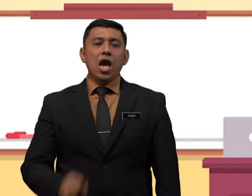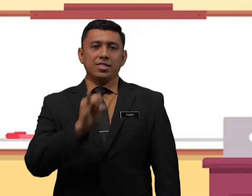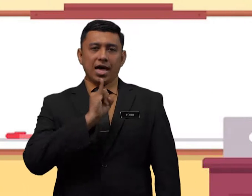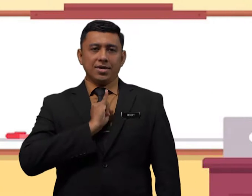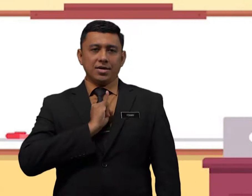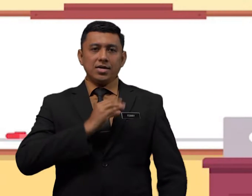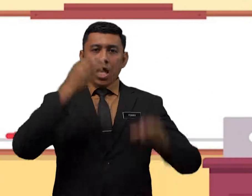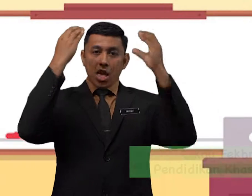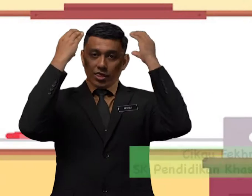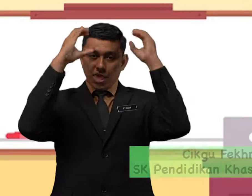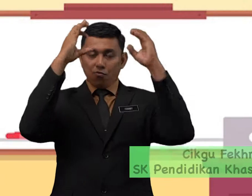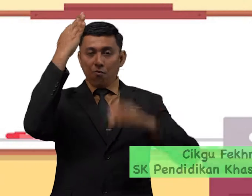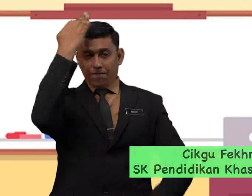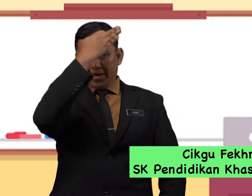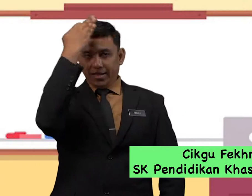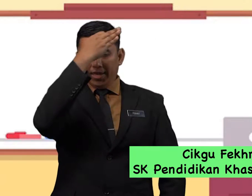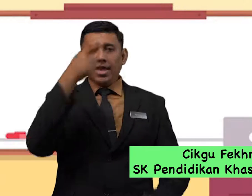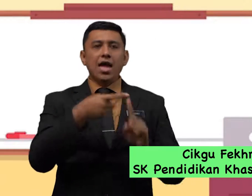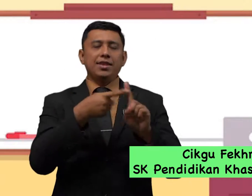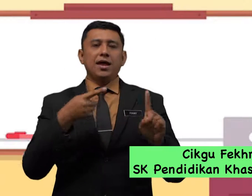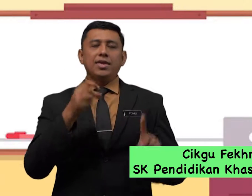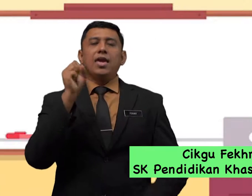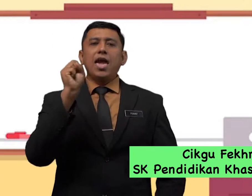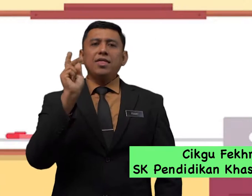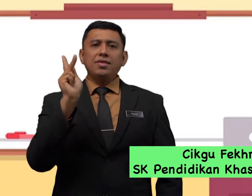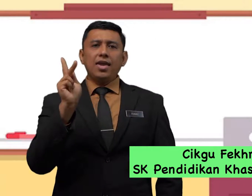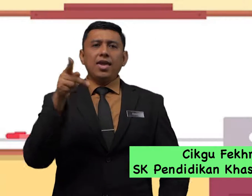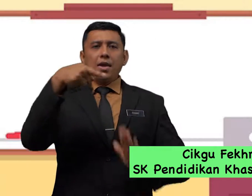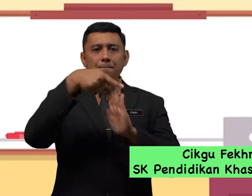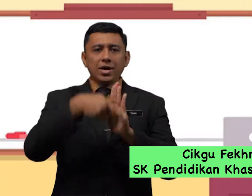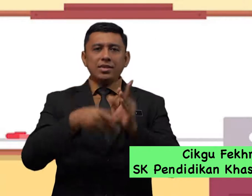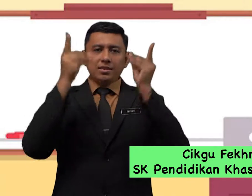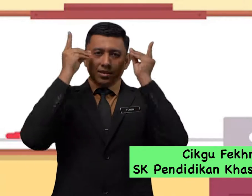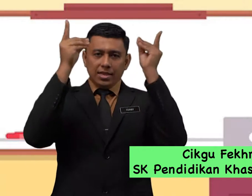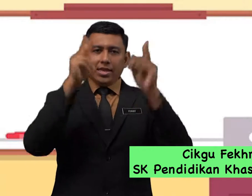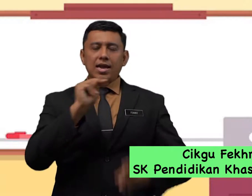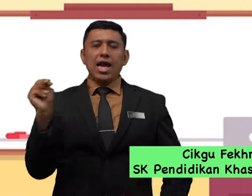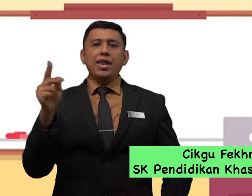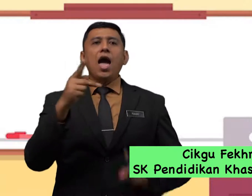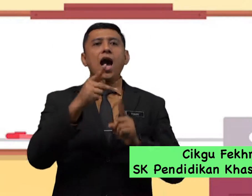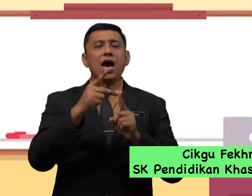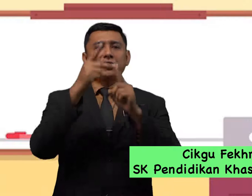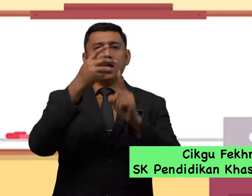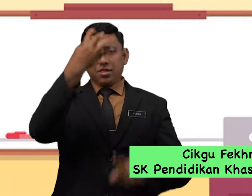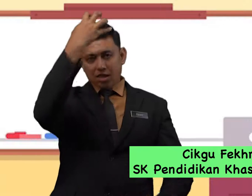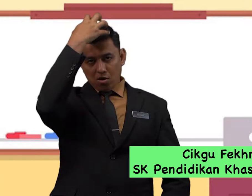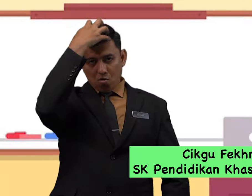Saya, Cikgu Fikri dari SK Pendidikan Khas Selangor.